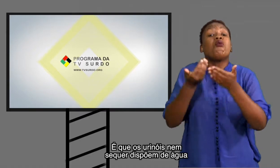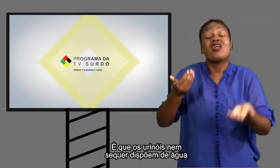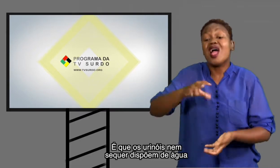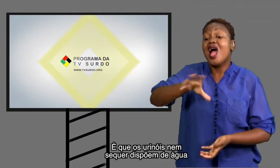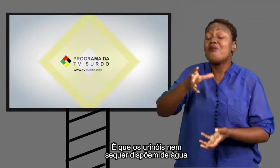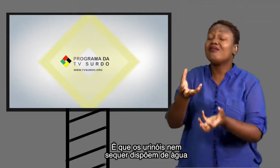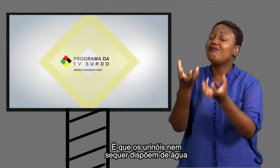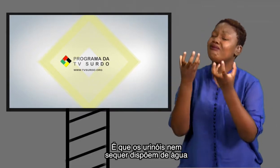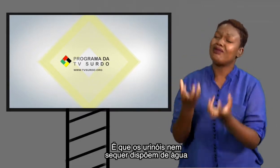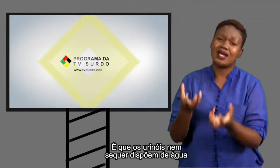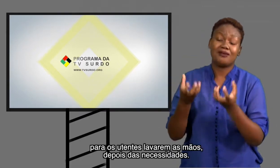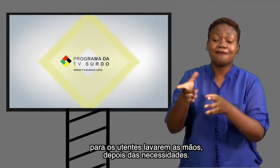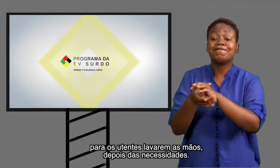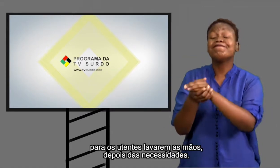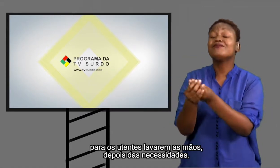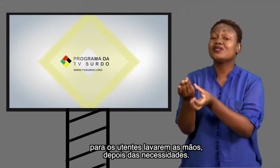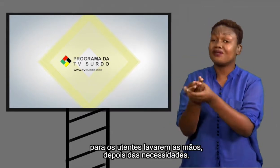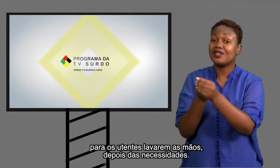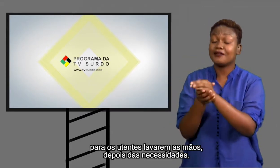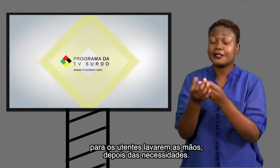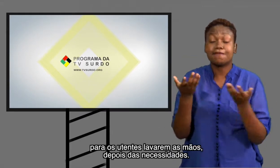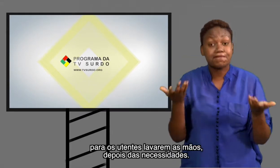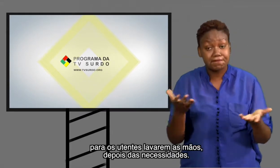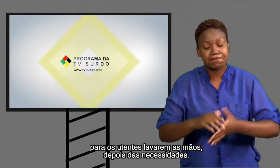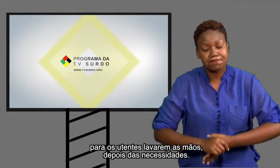para os utentes lavarem as mãos depois das necessidades.